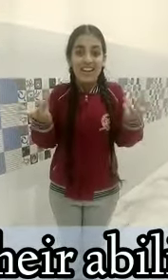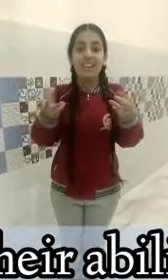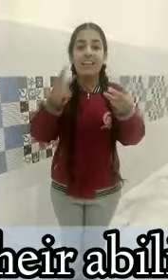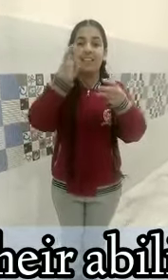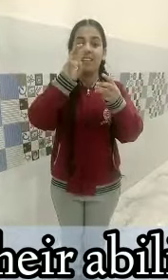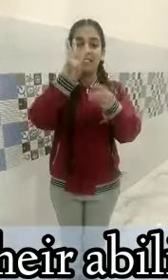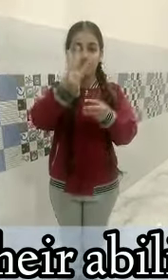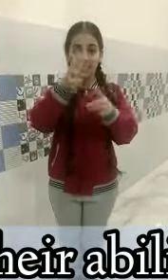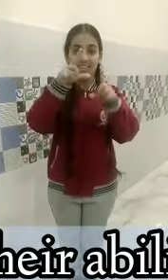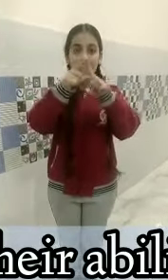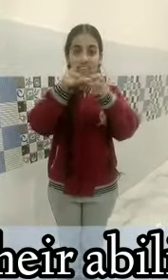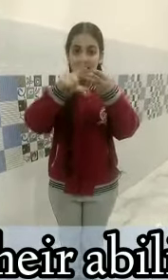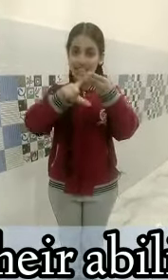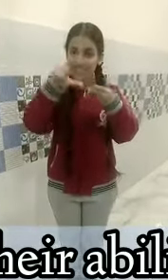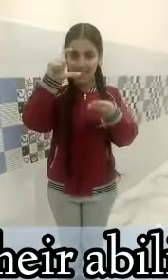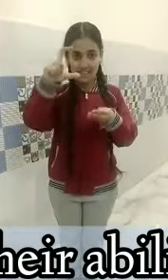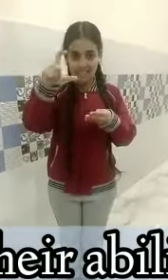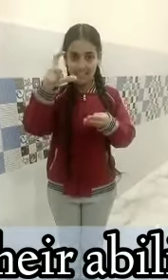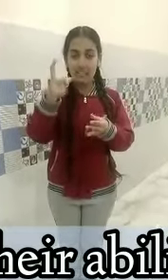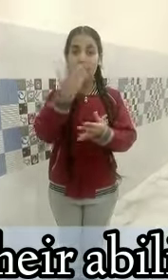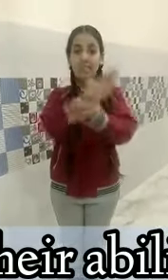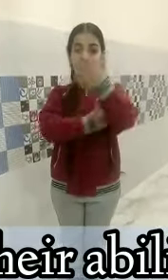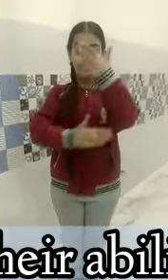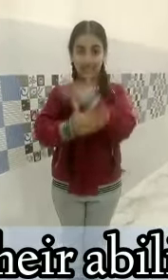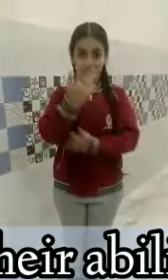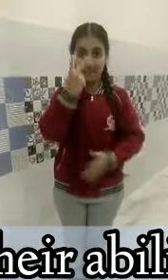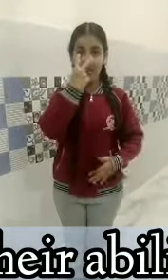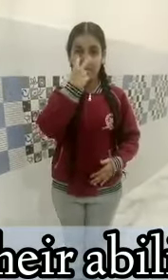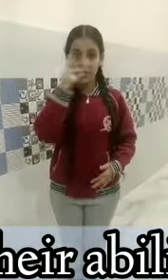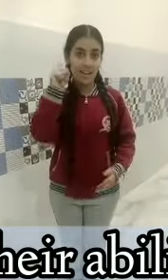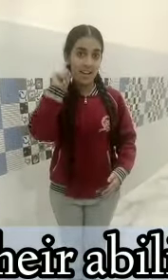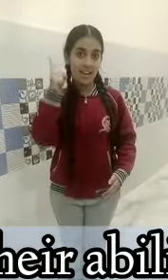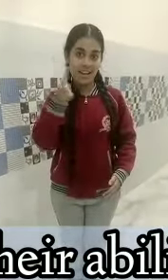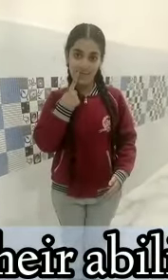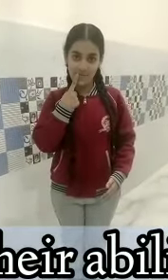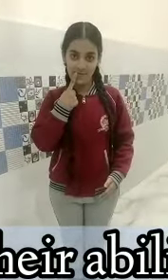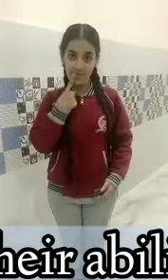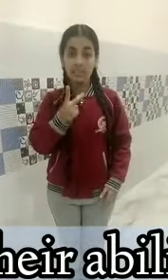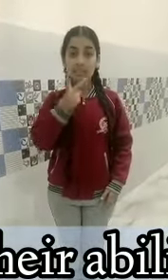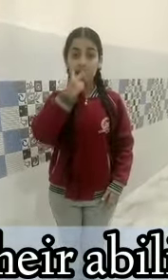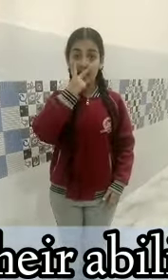بڑا ہے میرا خدا بڑا ہے